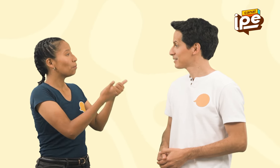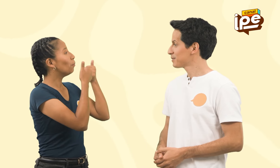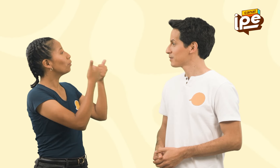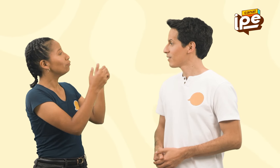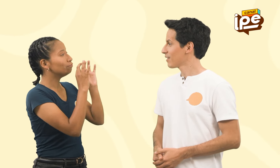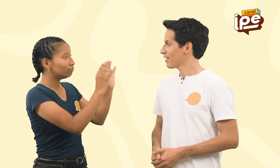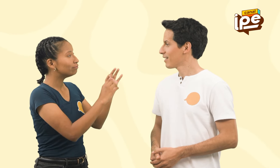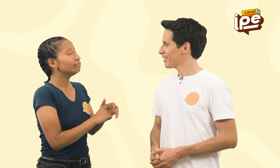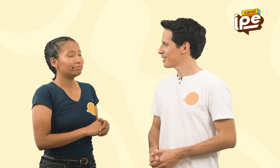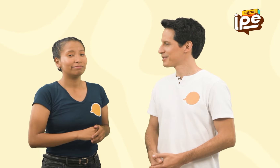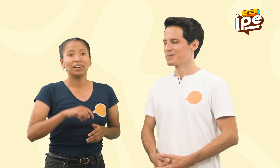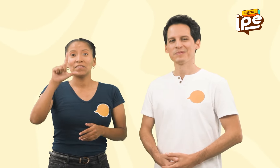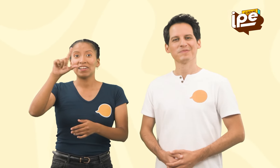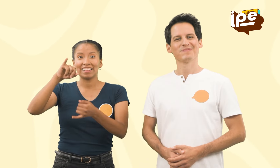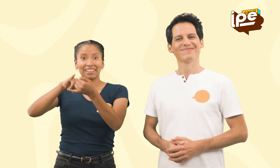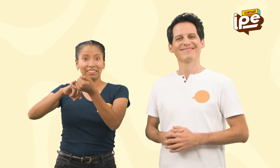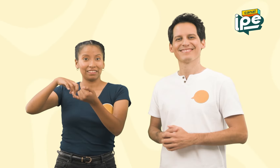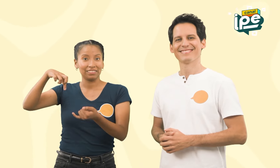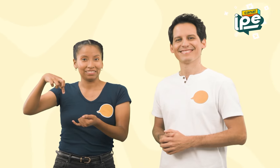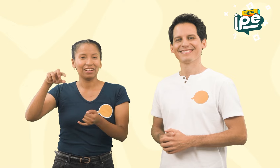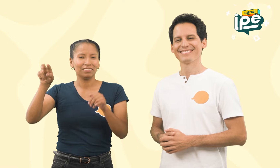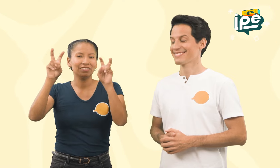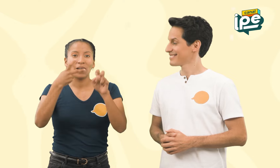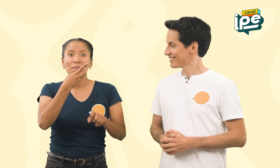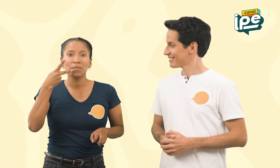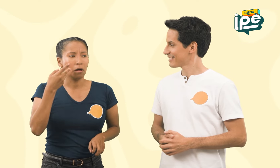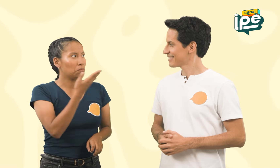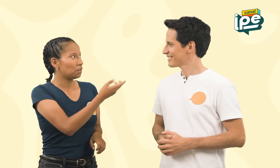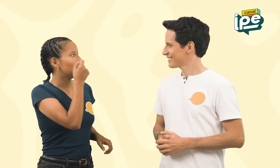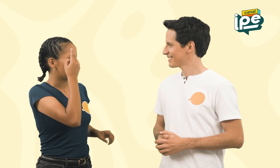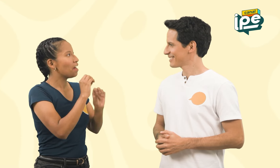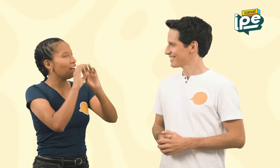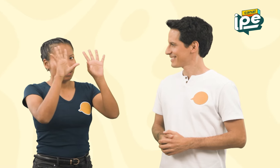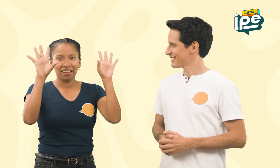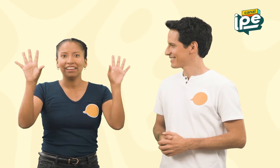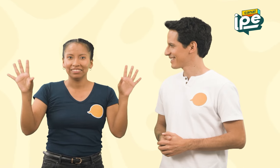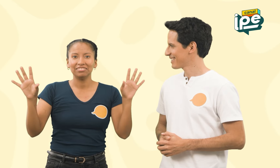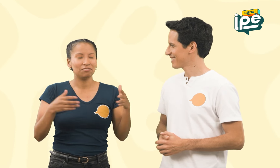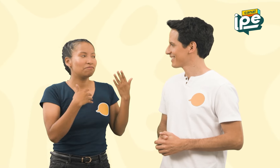Muy bien. Ya veo que te quedó claro cómo son los verbos en LSP. ¡Felicitaciones!